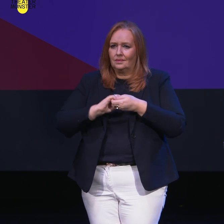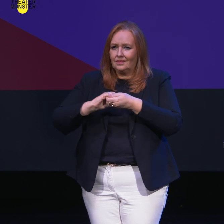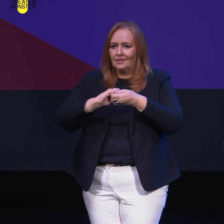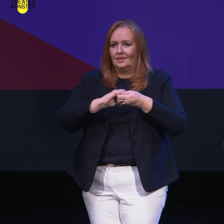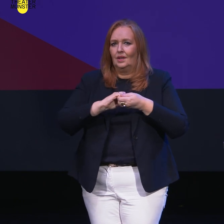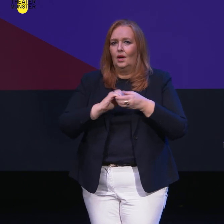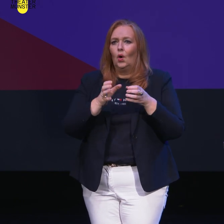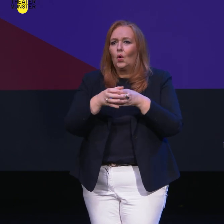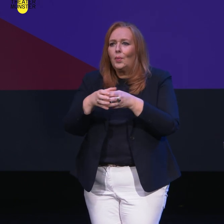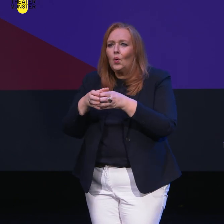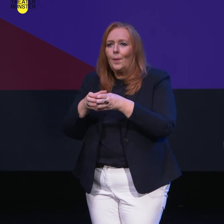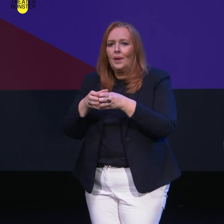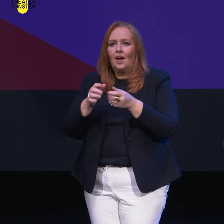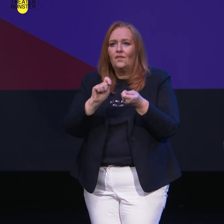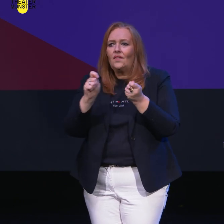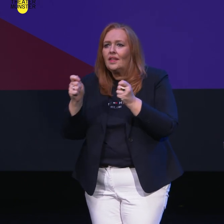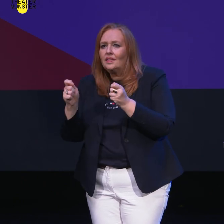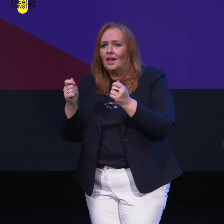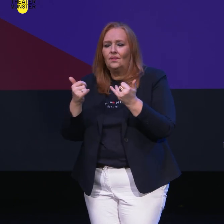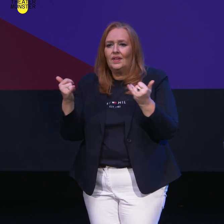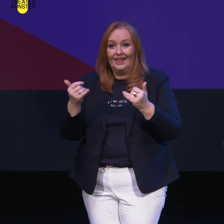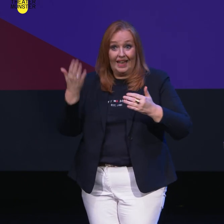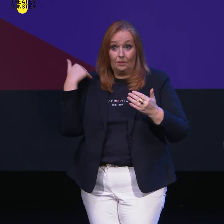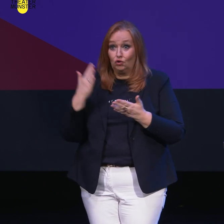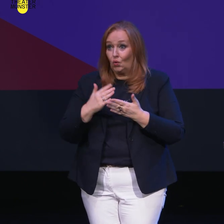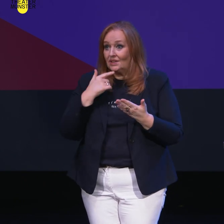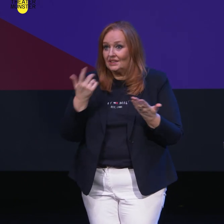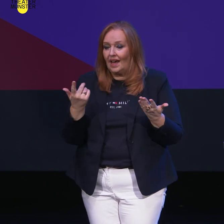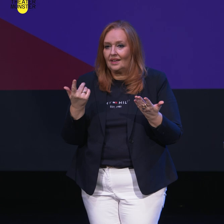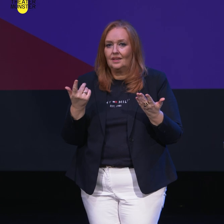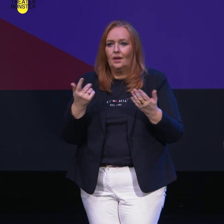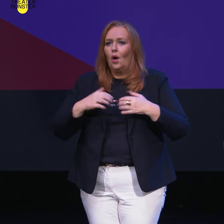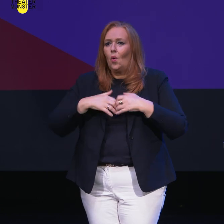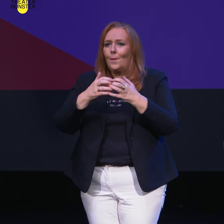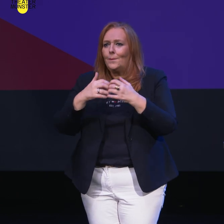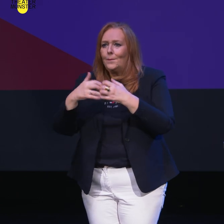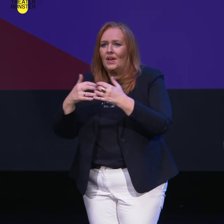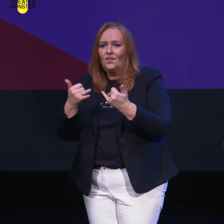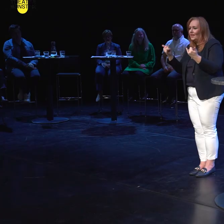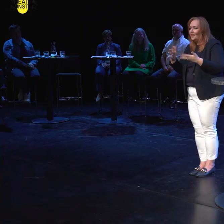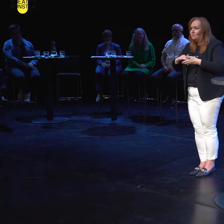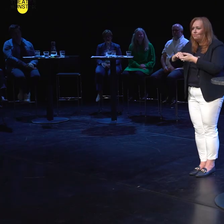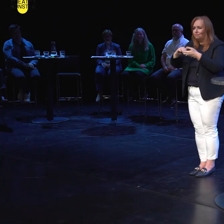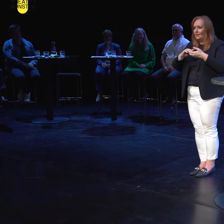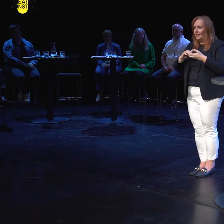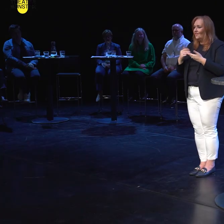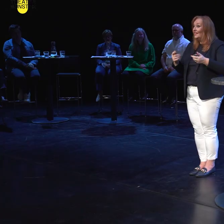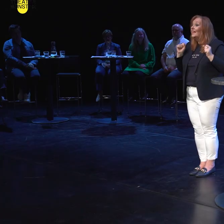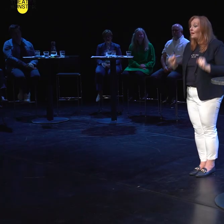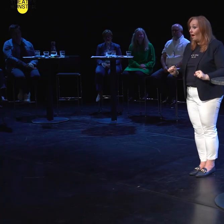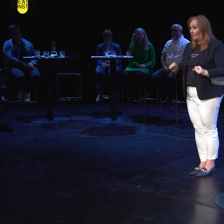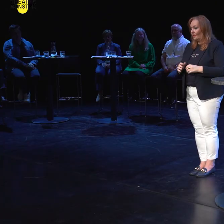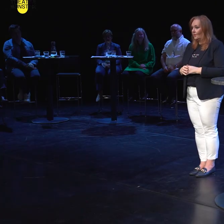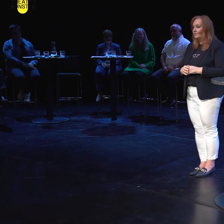bilden wir Gruppen? Wie verwandeln sich Gruppen, wie ich vorher erwähnt habe in meiner Beschreibung von Furien? Und was können wir?